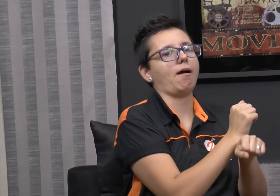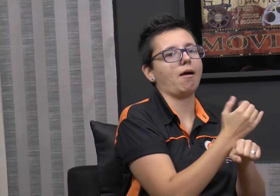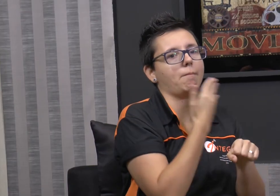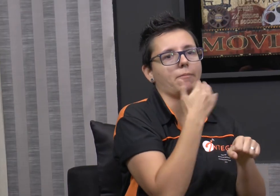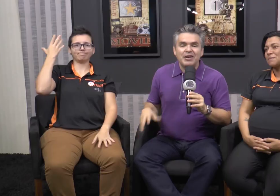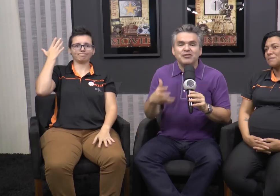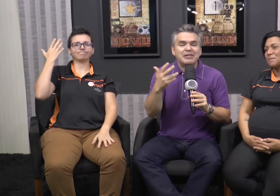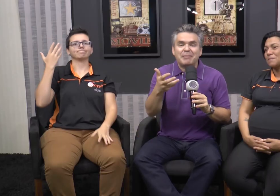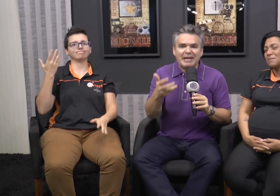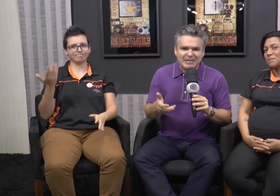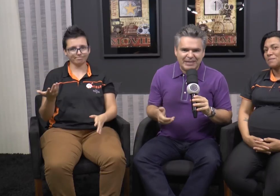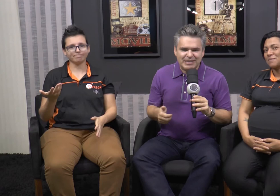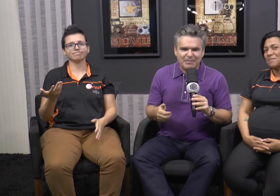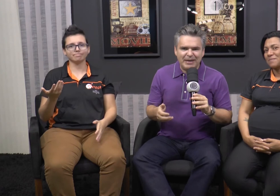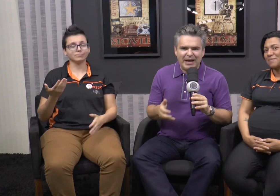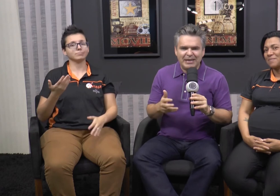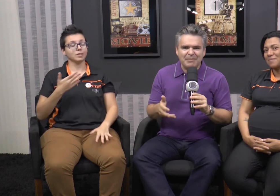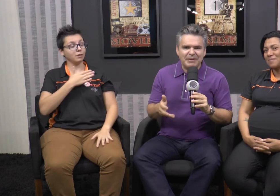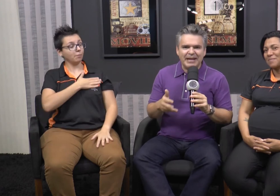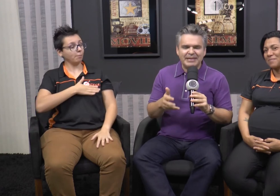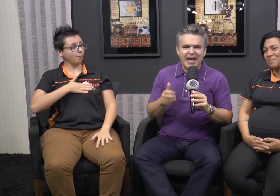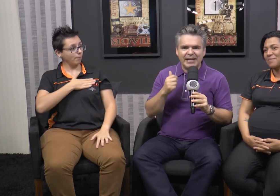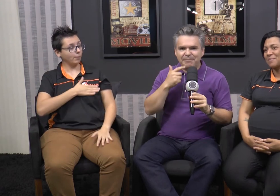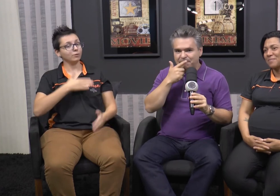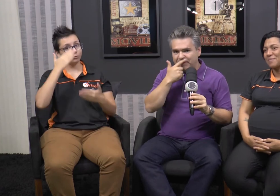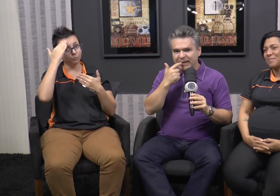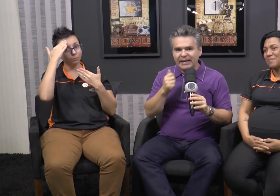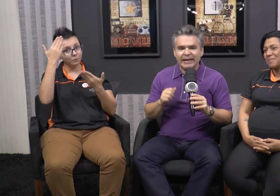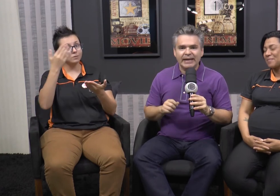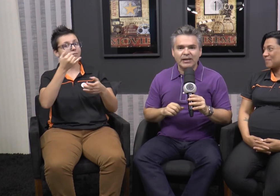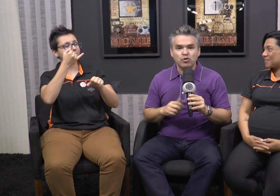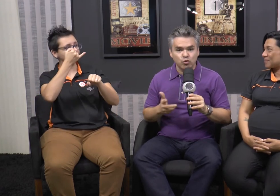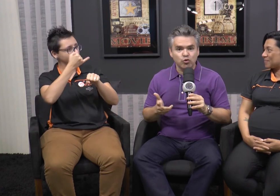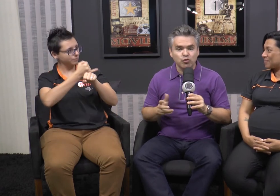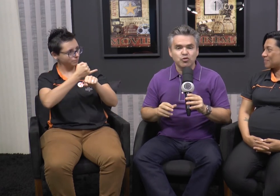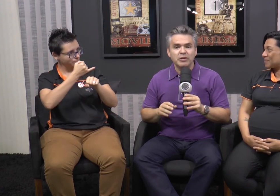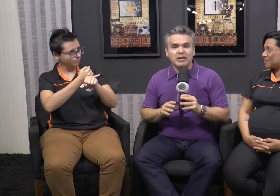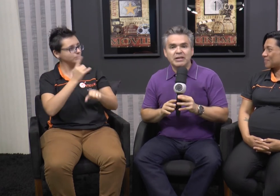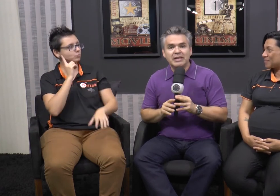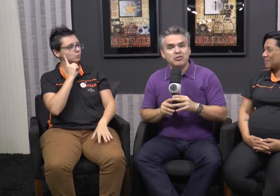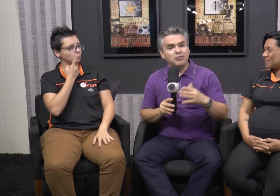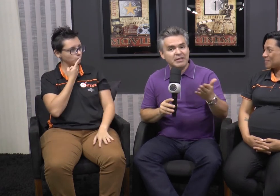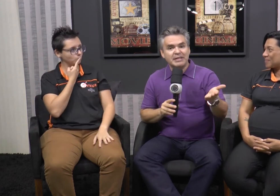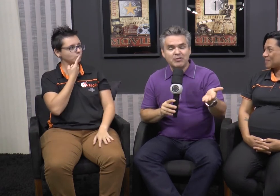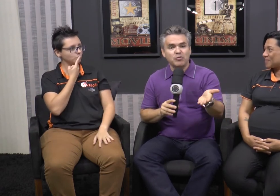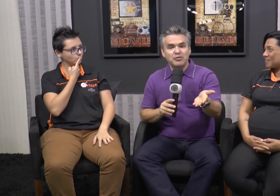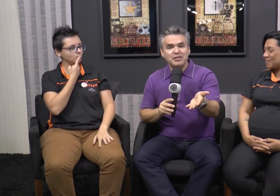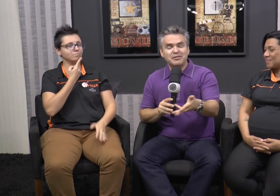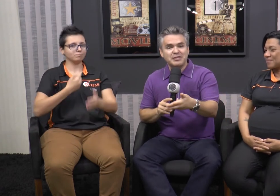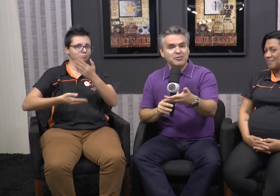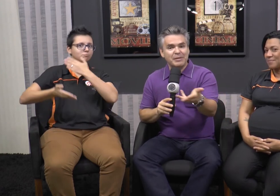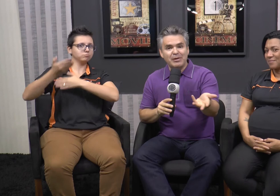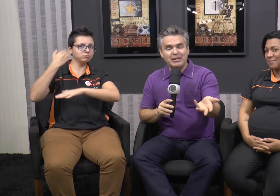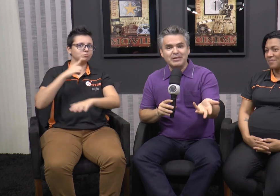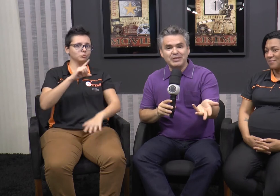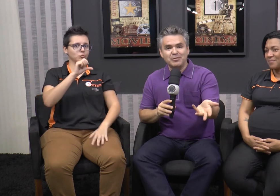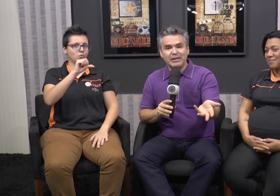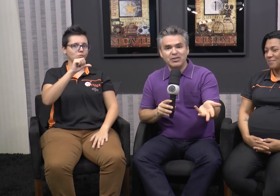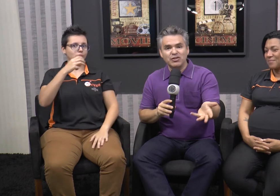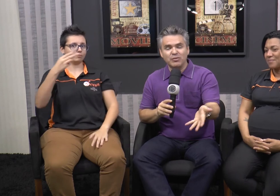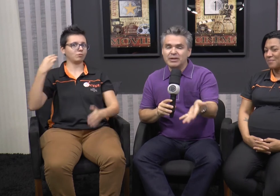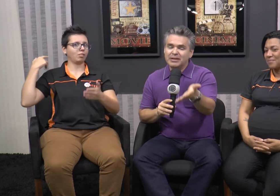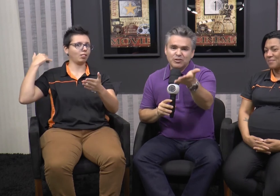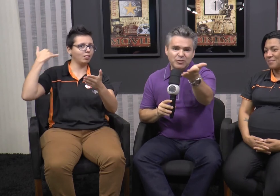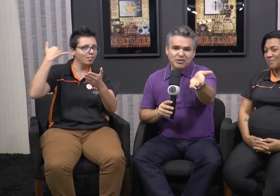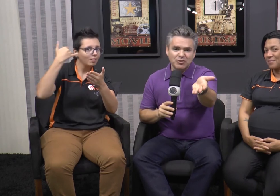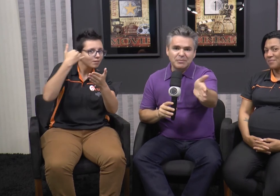isso? Não posso. Gente, que prazer receber a equipe da Integra, surdos, desde 93, como eu disse, fazendo um trabalho lindíssimo